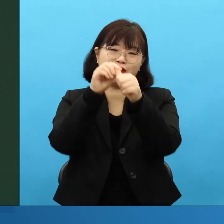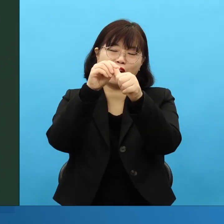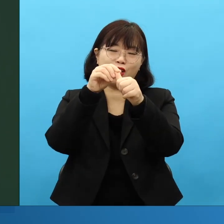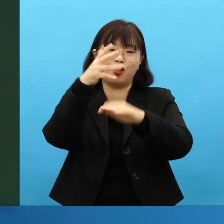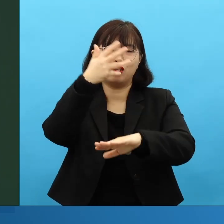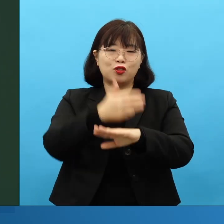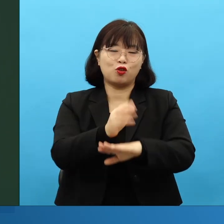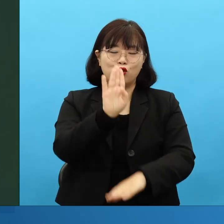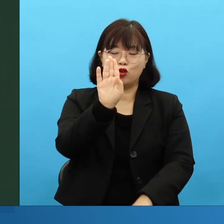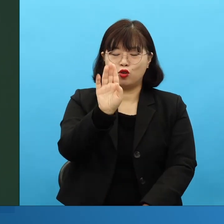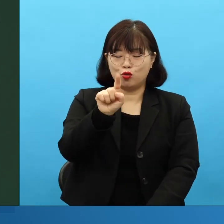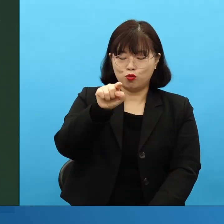거예요.